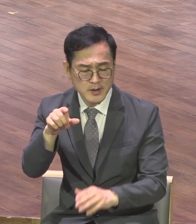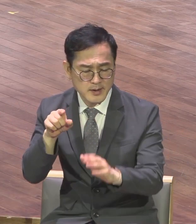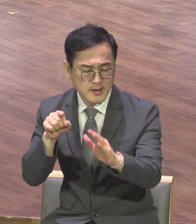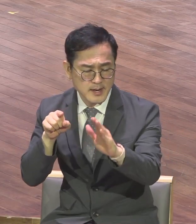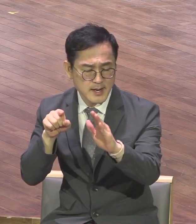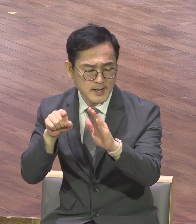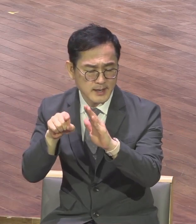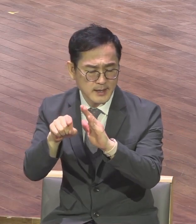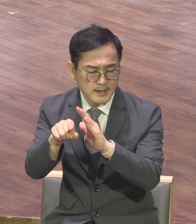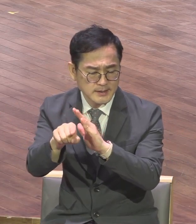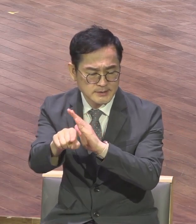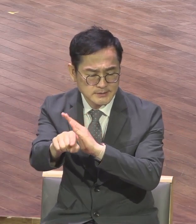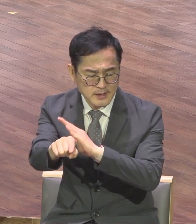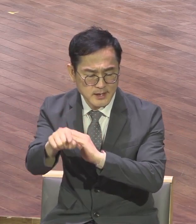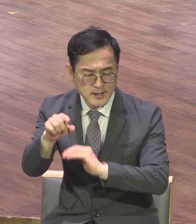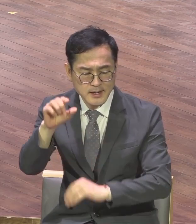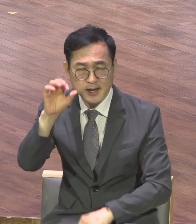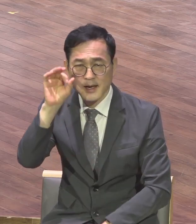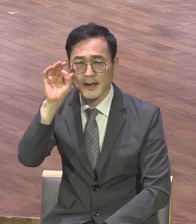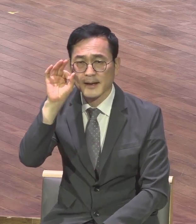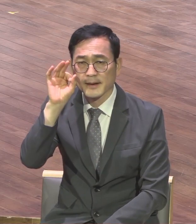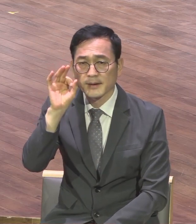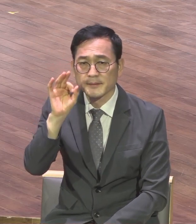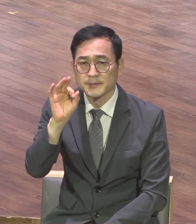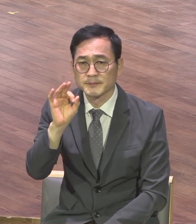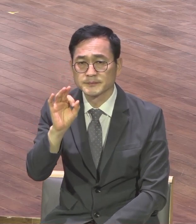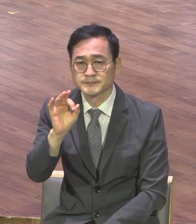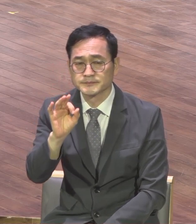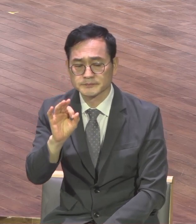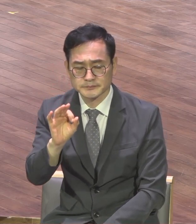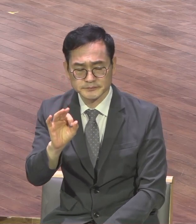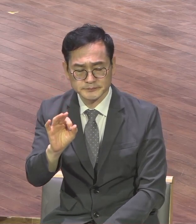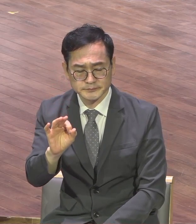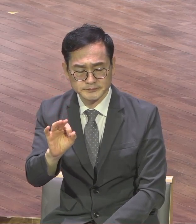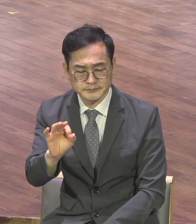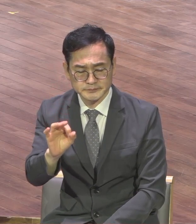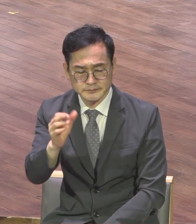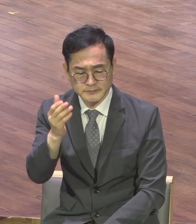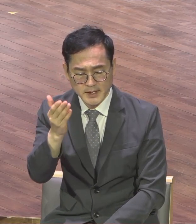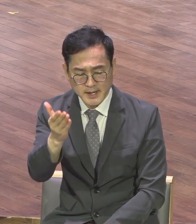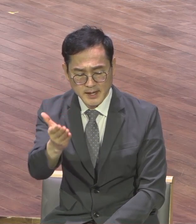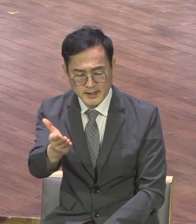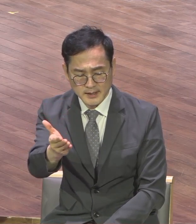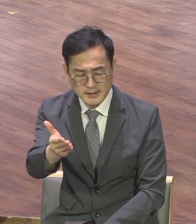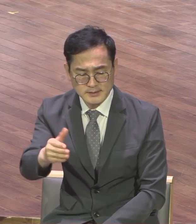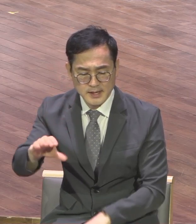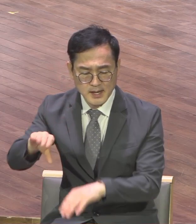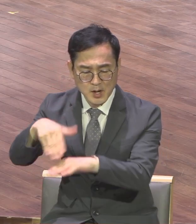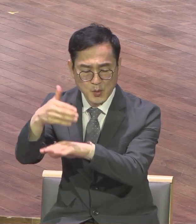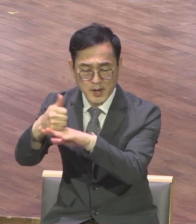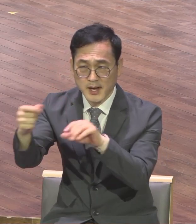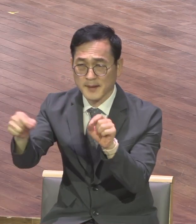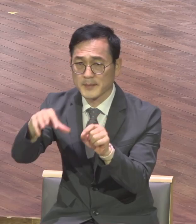도와야 하니니 내가 가인 삶을